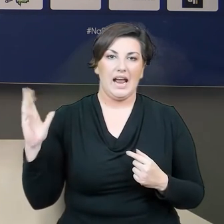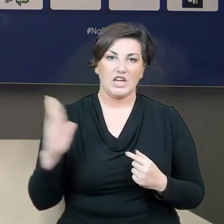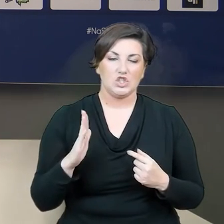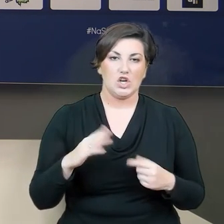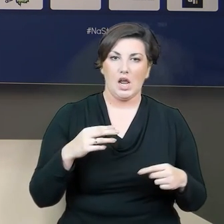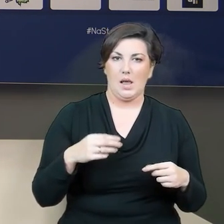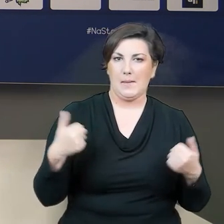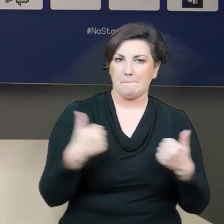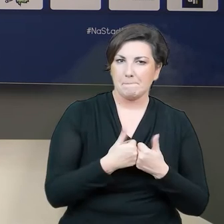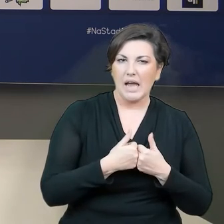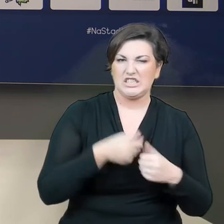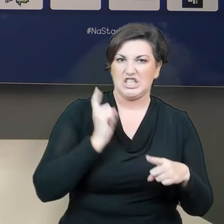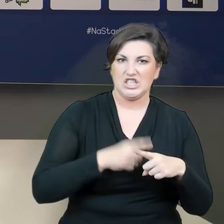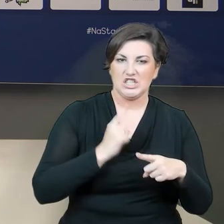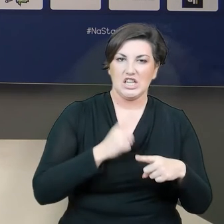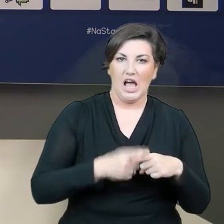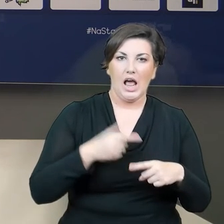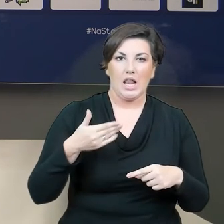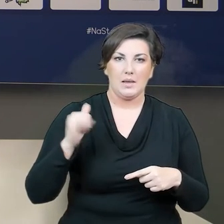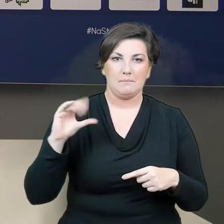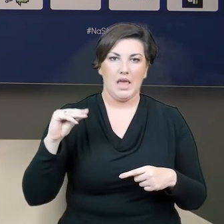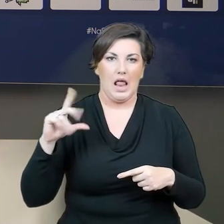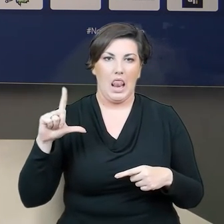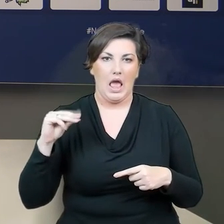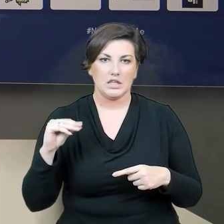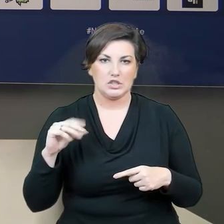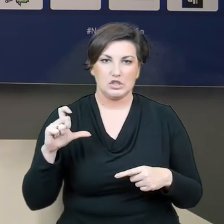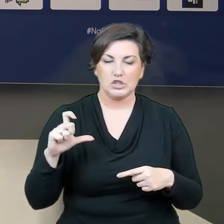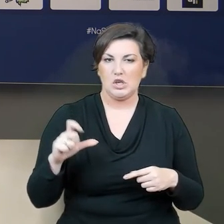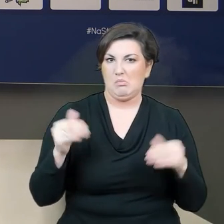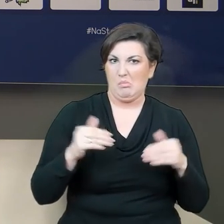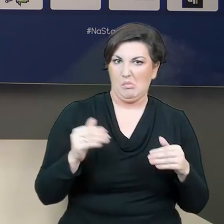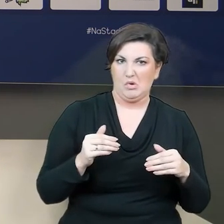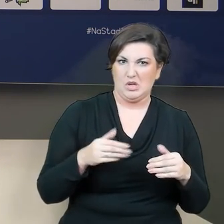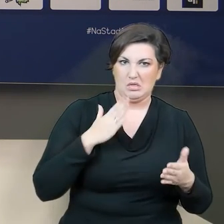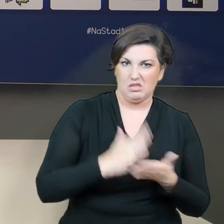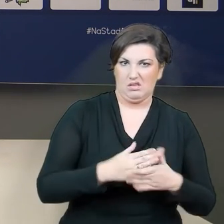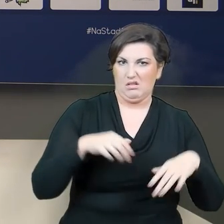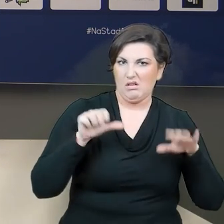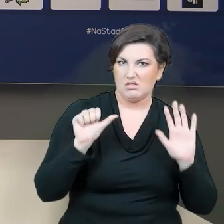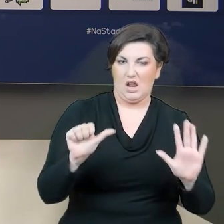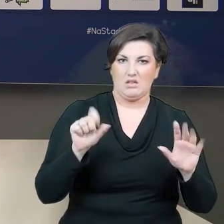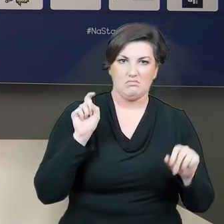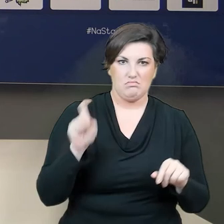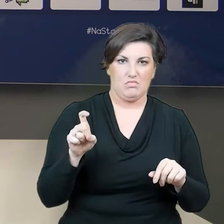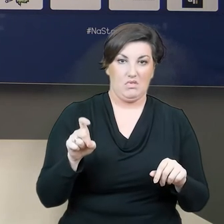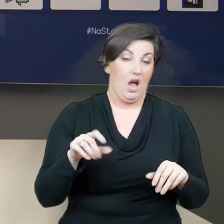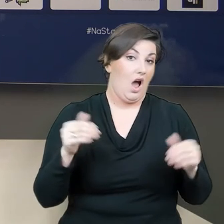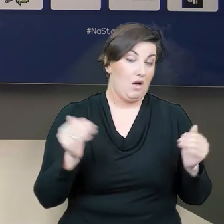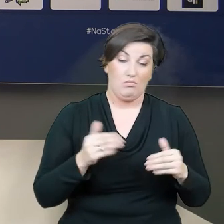urasta przypadkiem do rangi tych z gatunku w cudzysłowie o 6 punktów? Chyba, że uważa Pan, zespół Adama Majewskiego jest już poza Waszym zasięgiem? My mamy